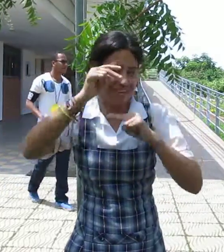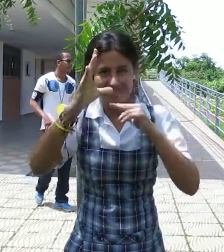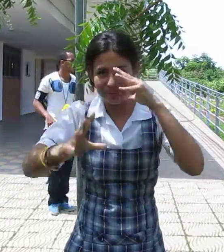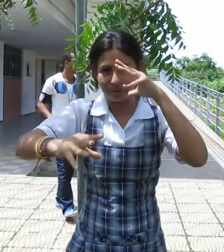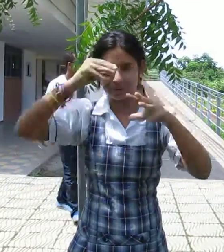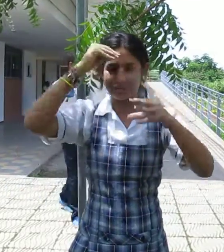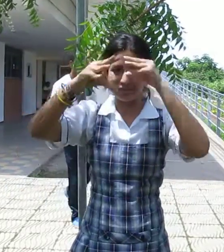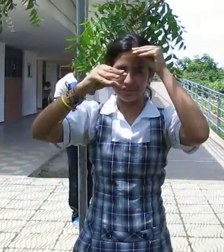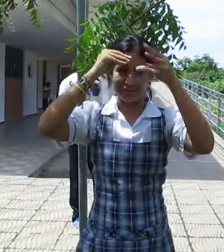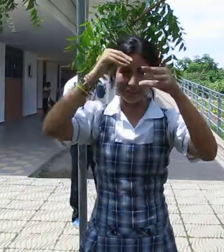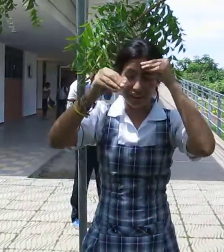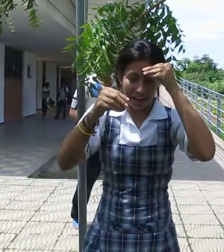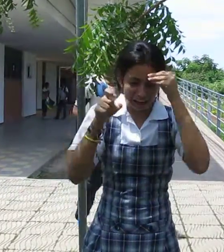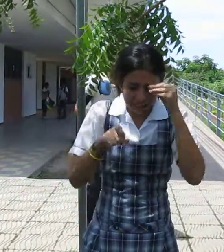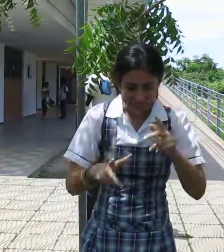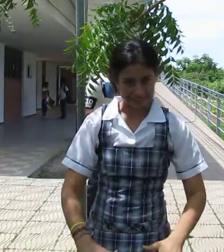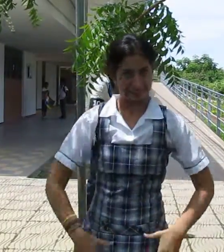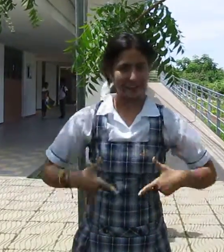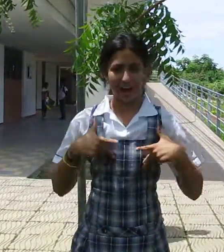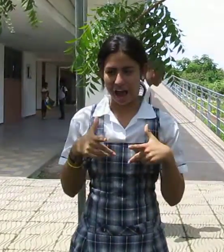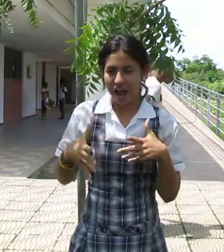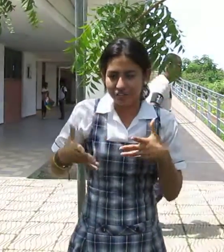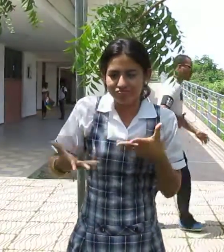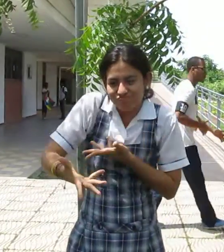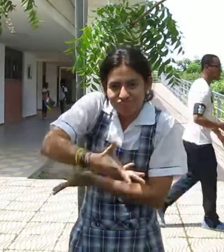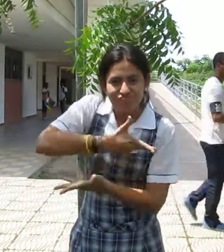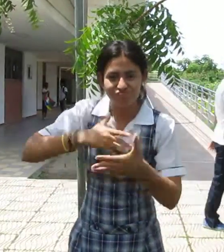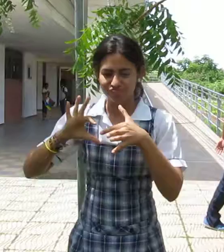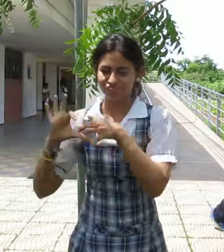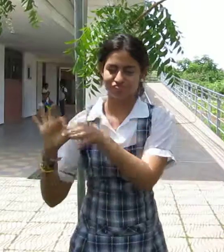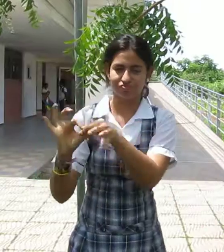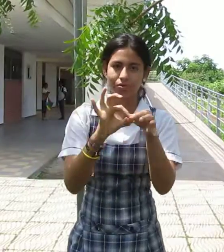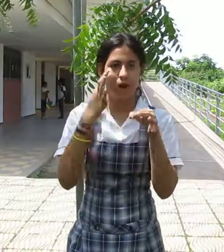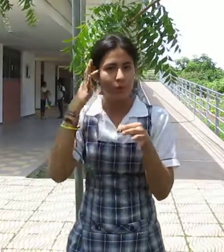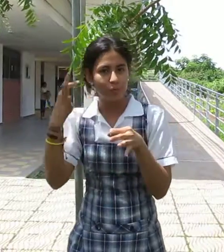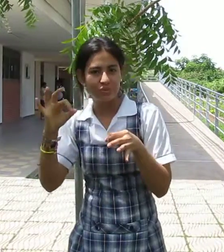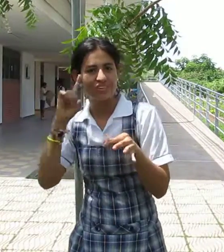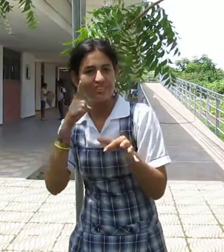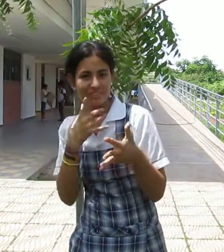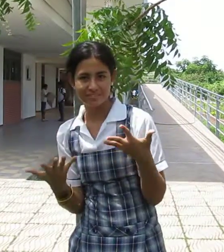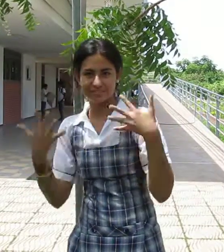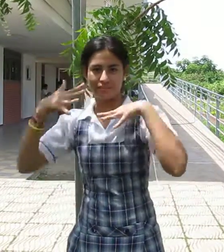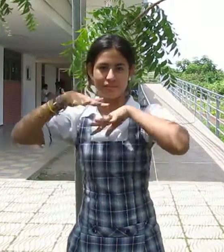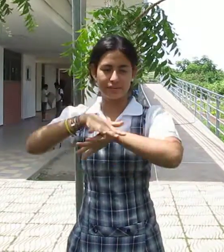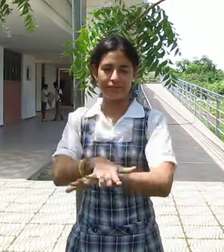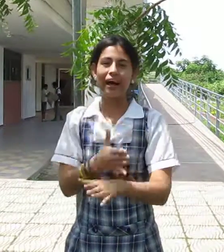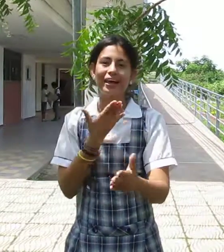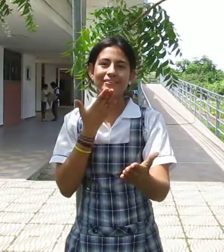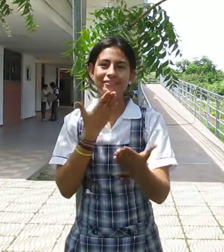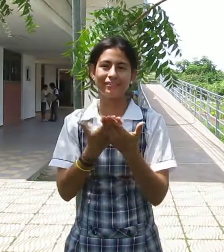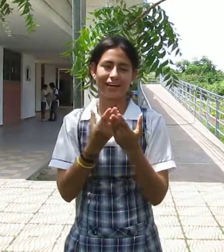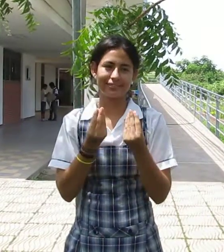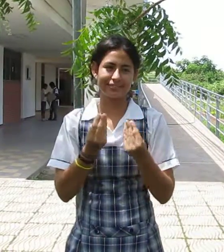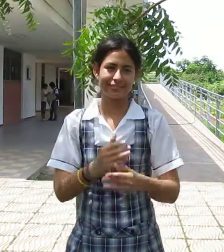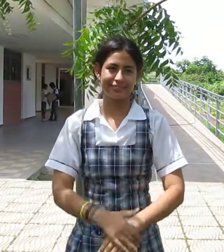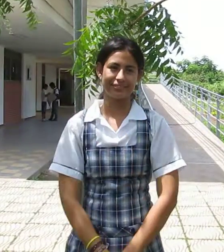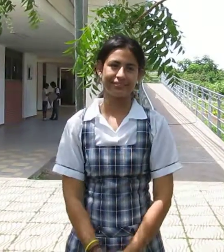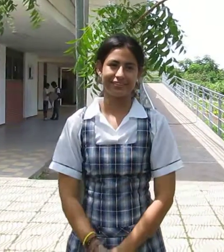fue muy interesante porque esto nos ayuda a construir conocimientos y nos ayuda a estar unidos, y no importa